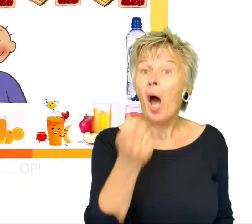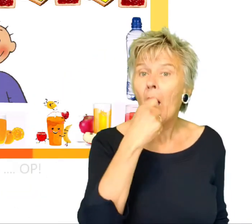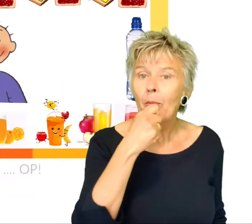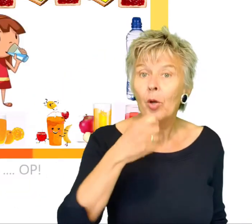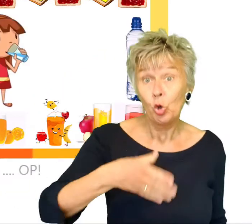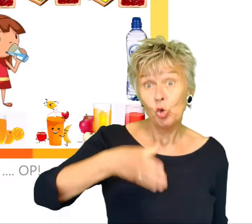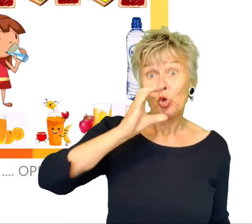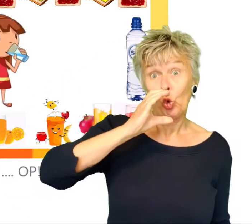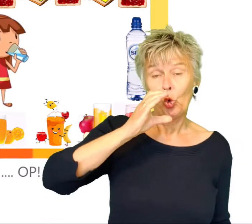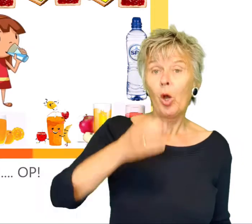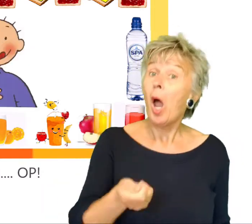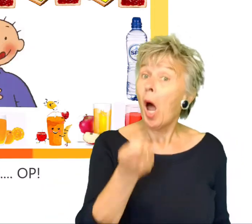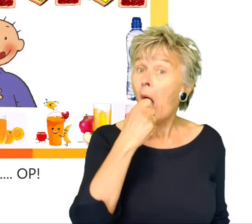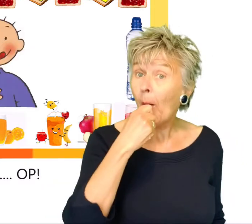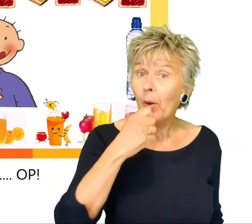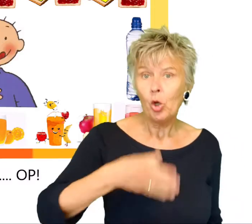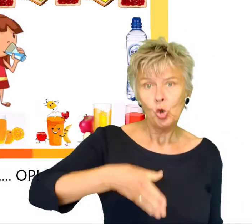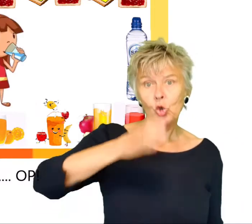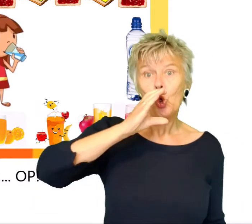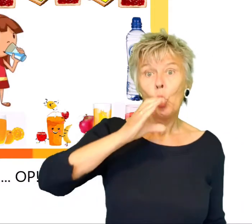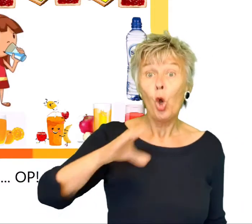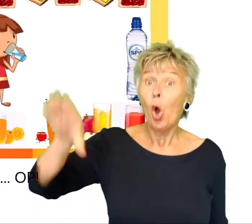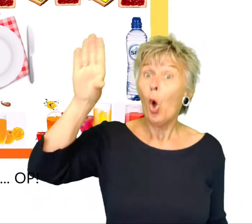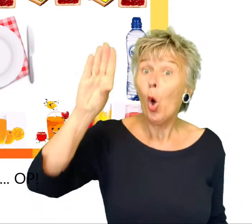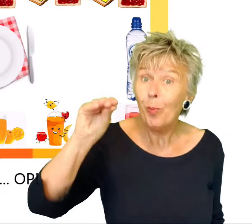Hap, slok, hap, slok, op.